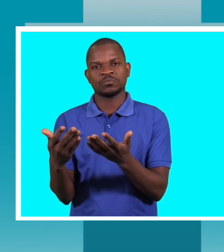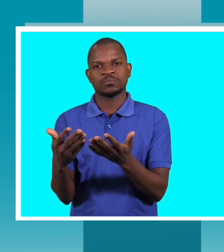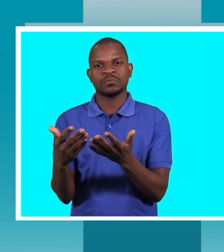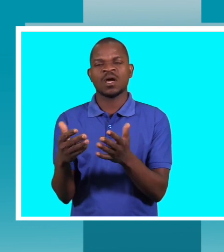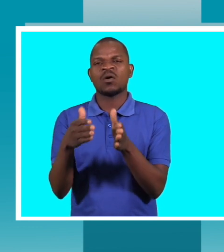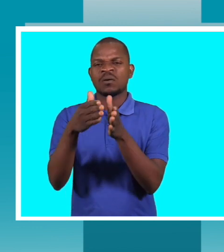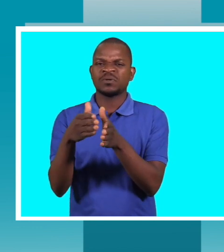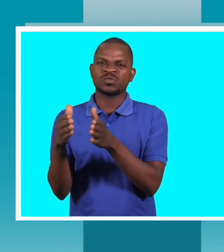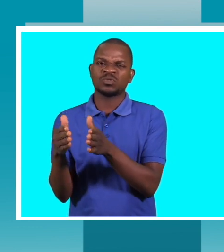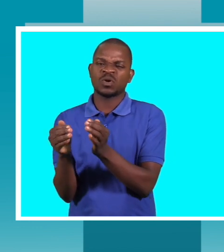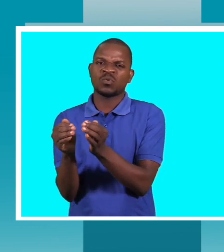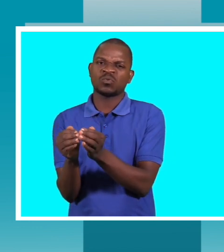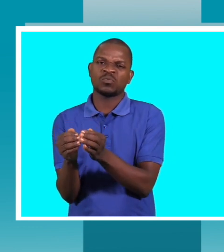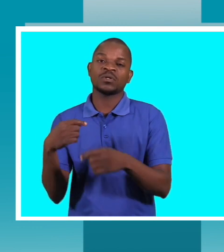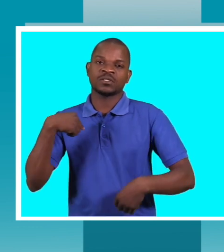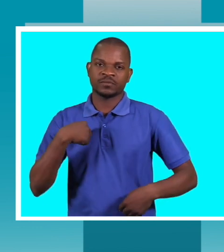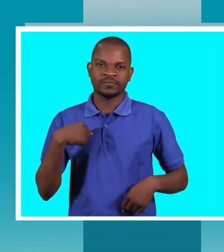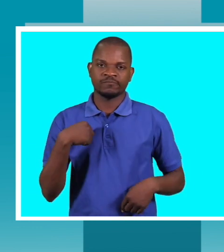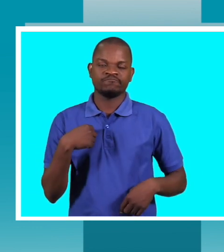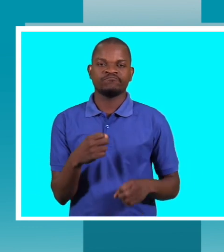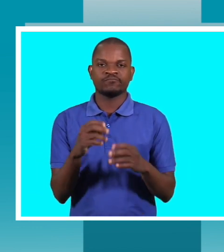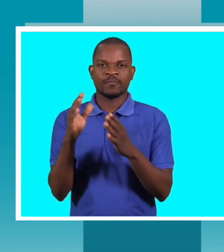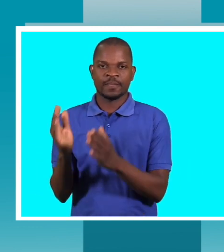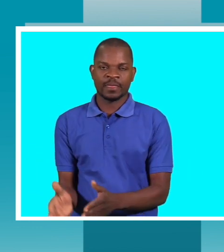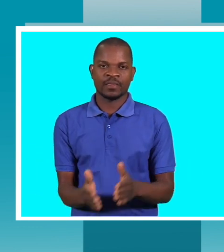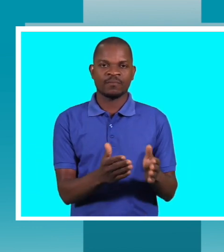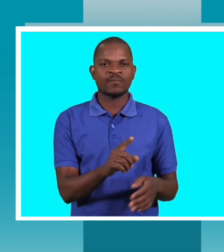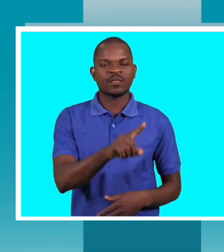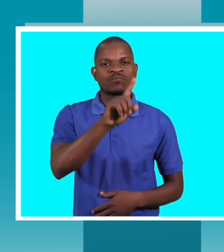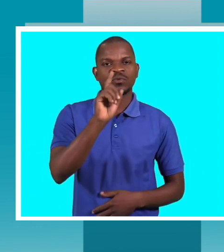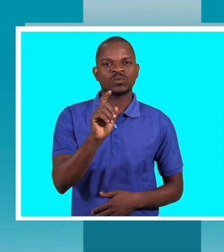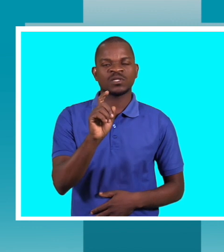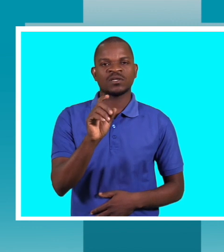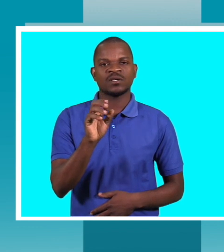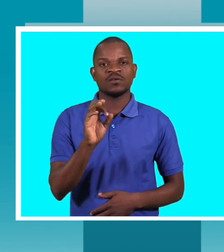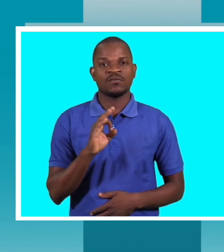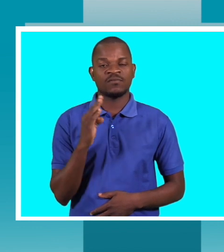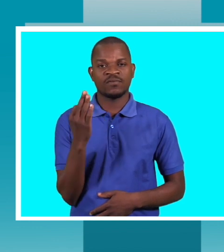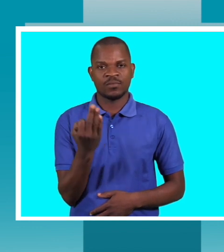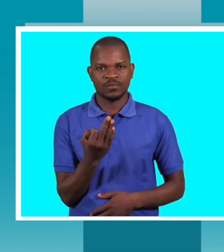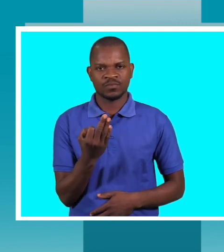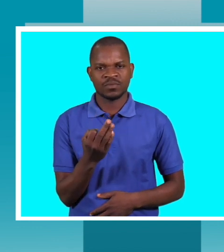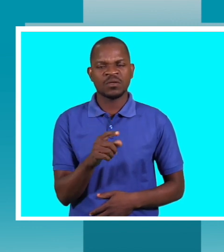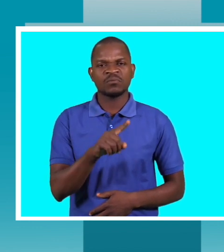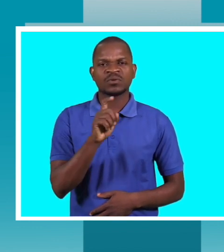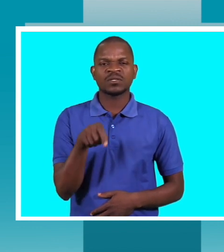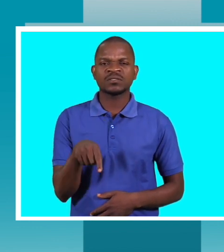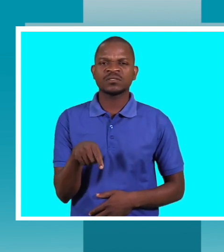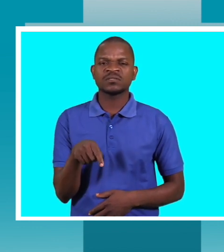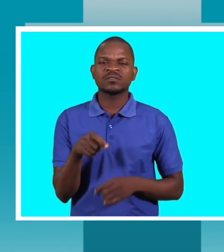isoladas ou marginalizadas. Mas Cantol, diz uma coisa mesmo para finalizar. O que o país, como que olha o